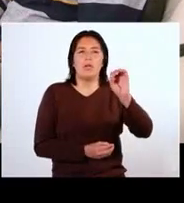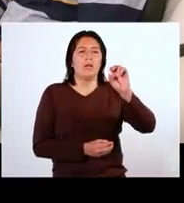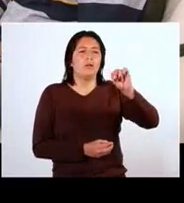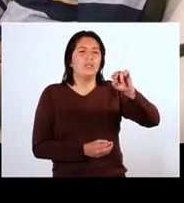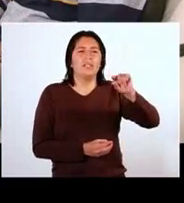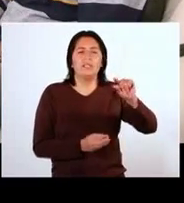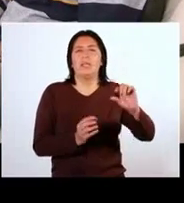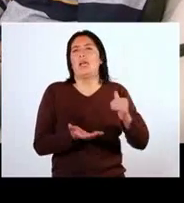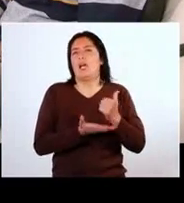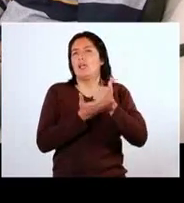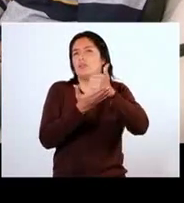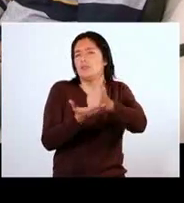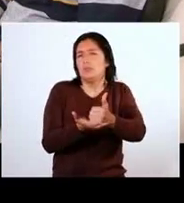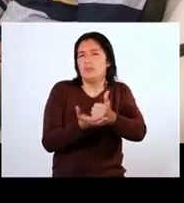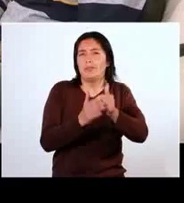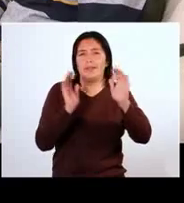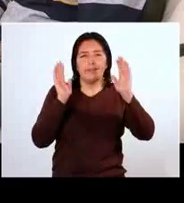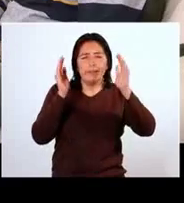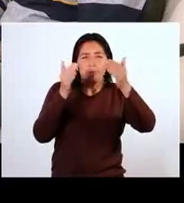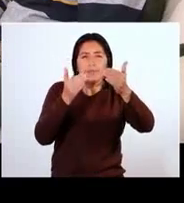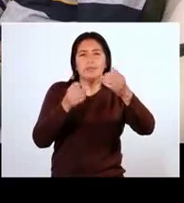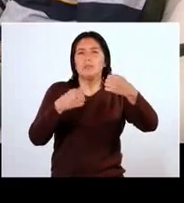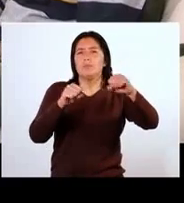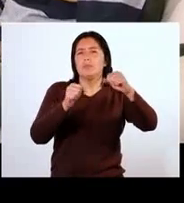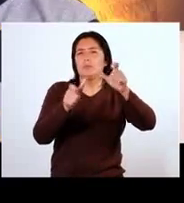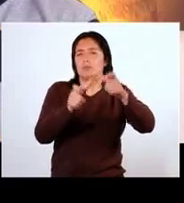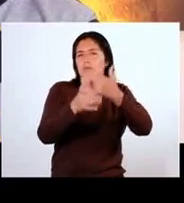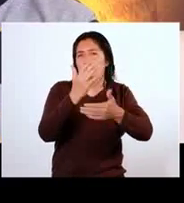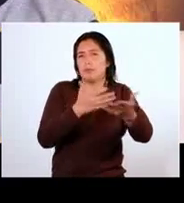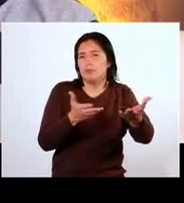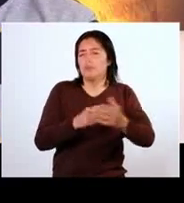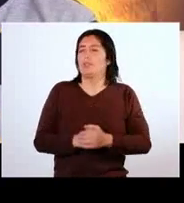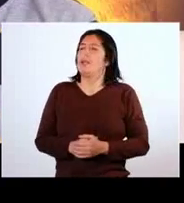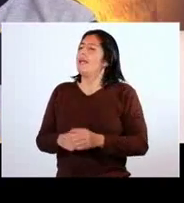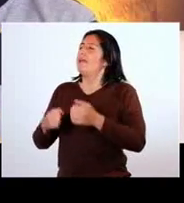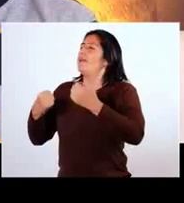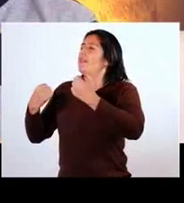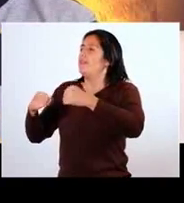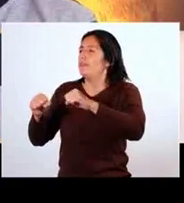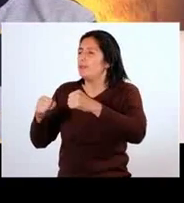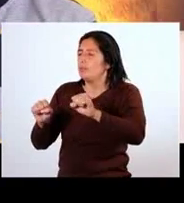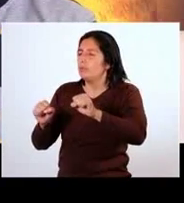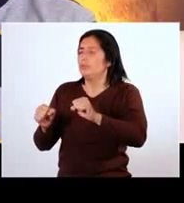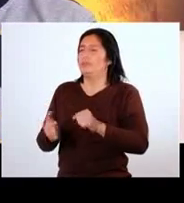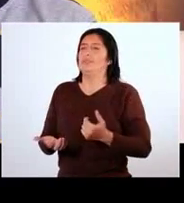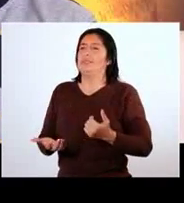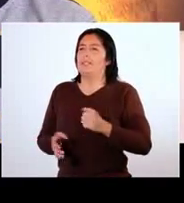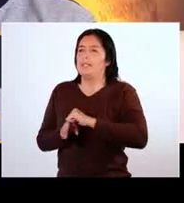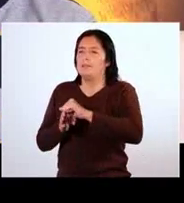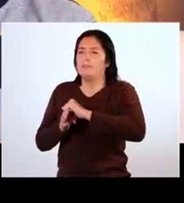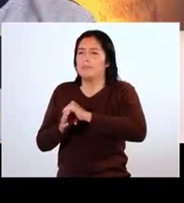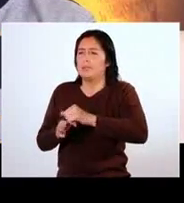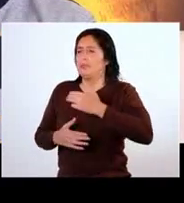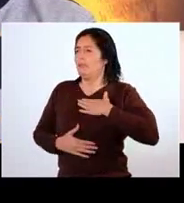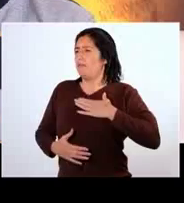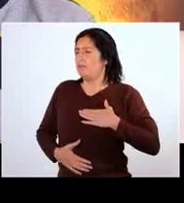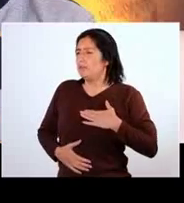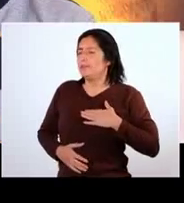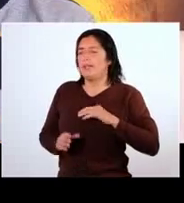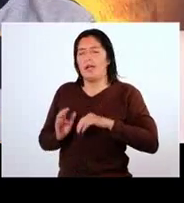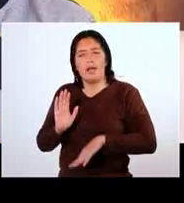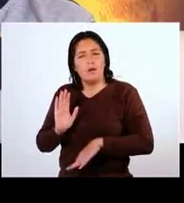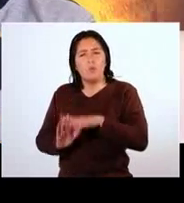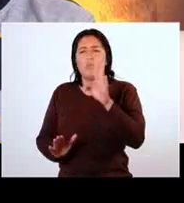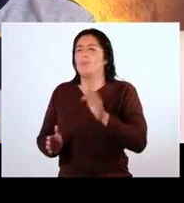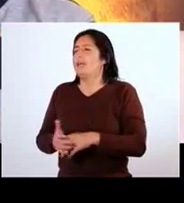contribuye con el aspecto deportivo en las personas con discapacidad? El deporte y la actividad física contribuyen enormemente en el área